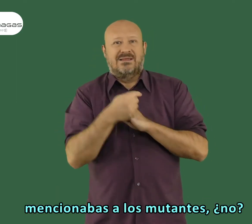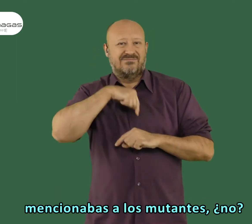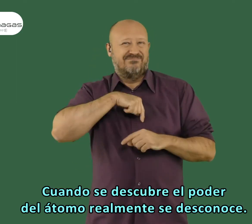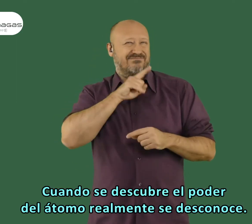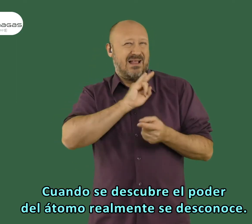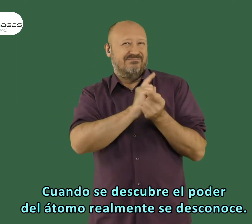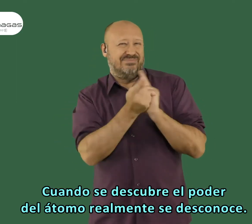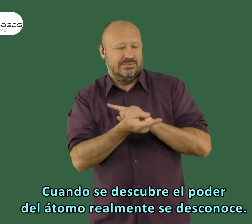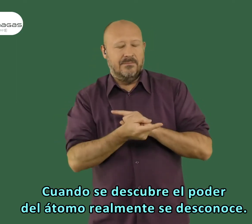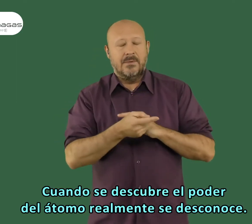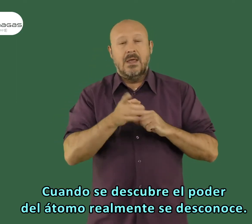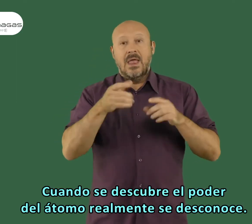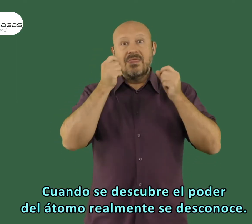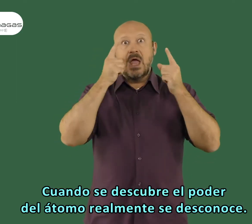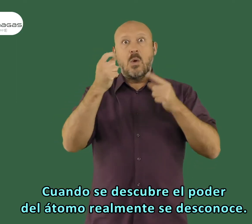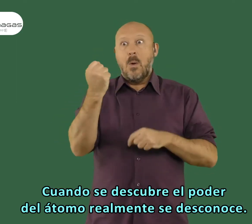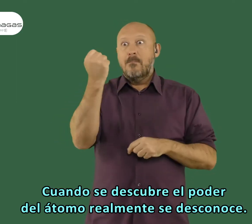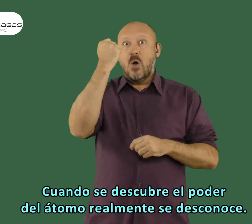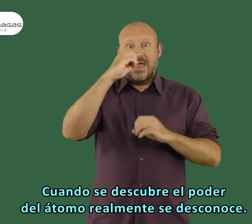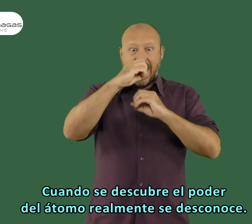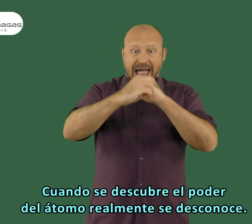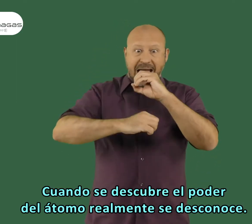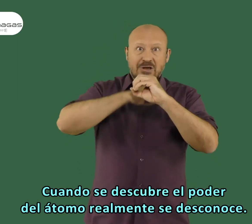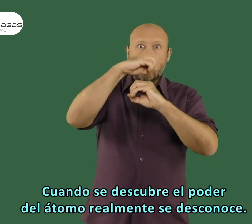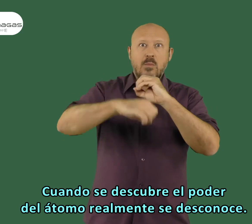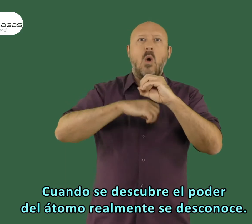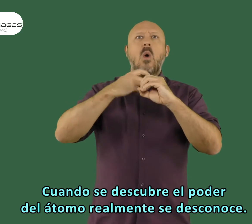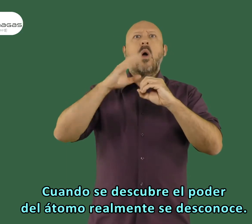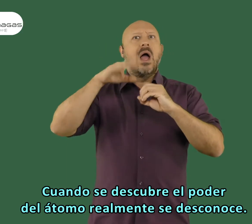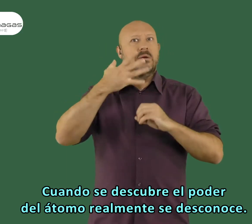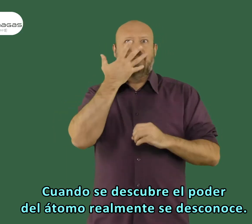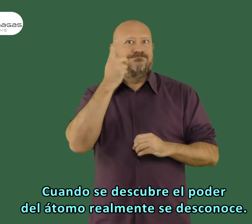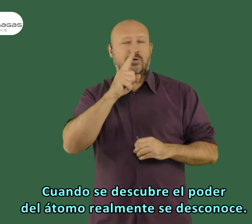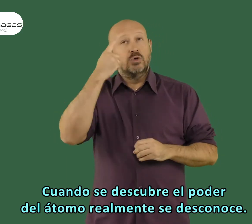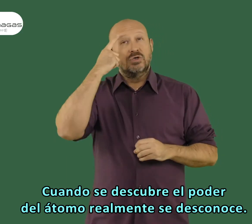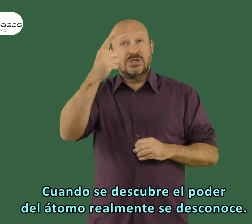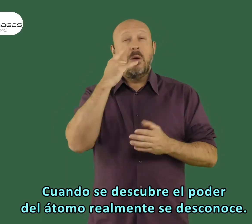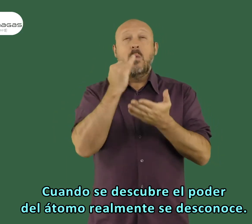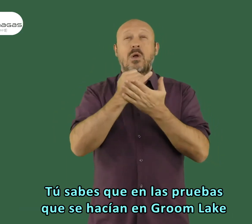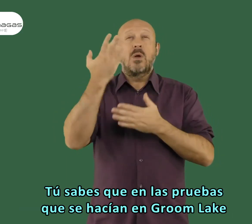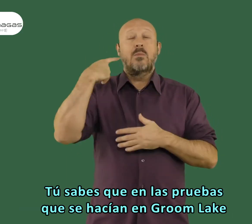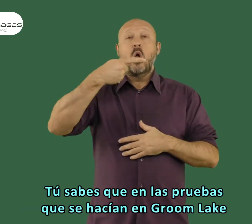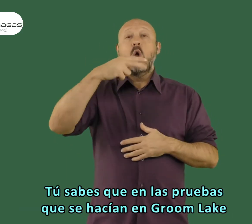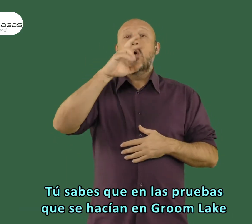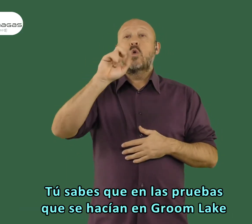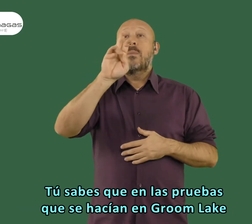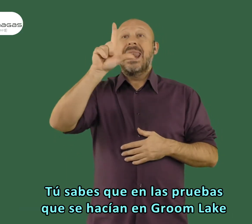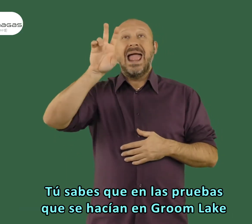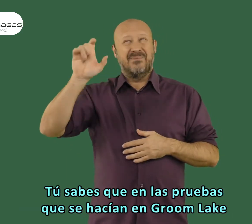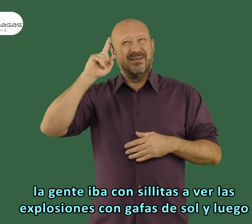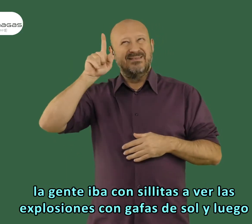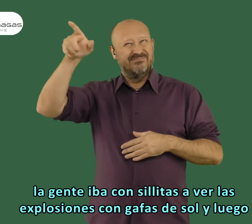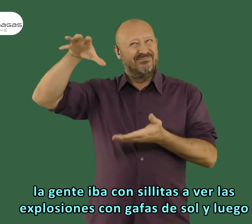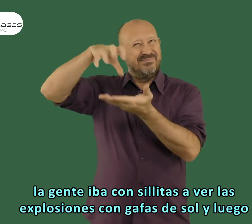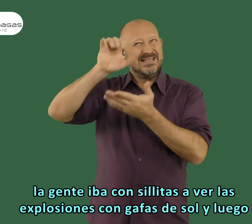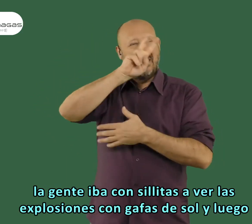mutantes. Cuando se descubre el poder del átomo, realmente se desconoce. Tú sabes que las pruebas que se hacían